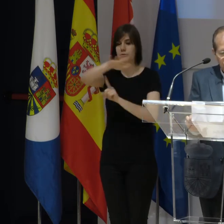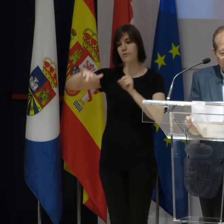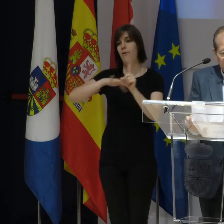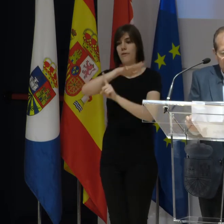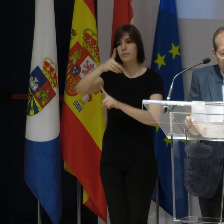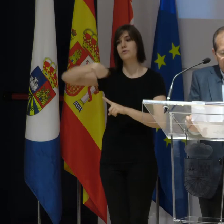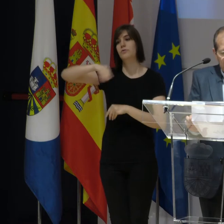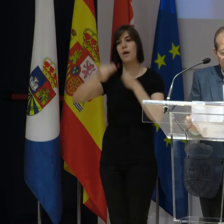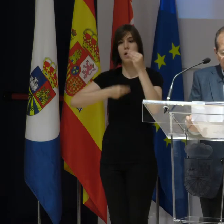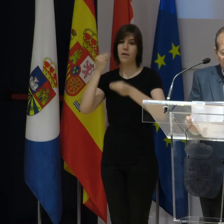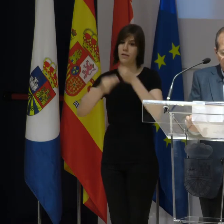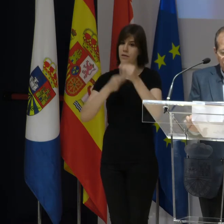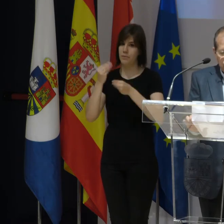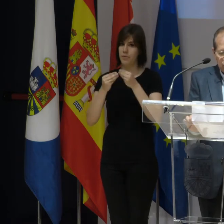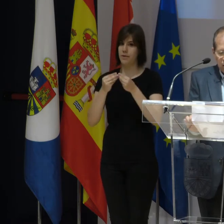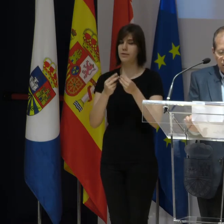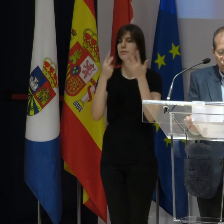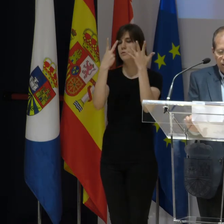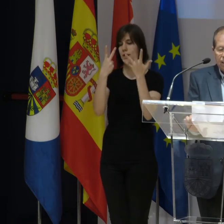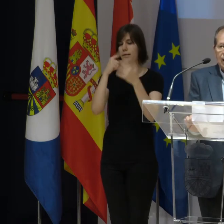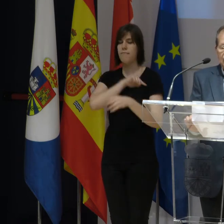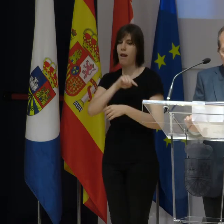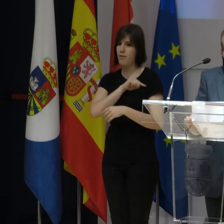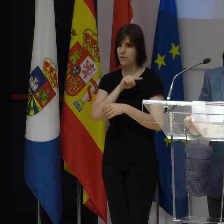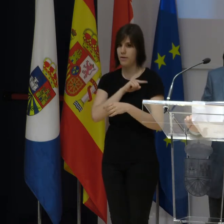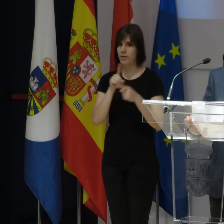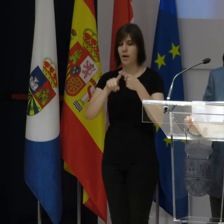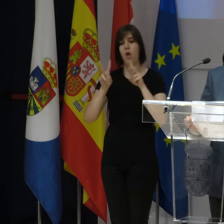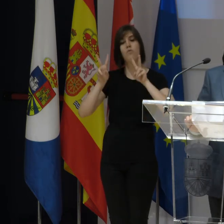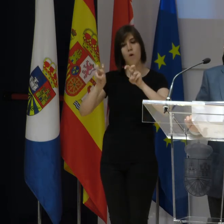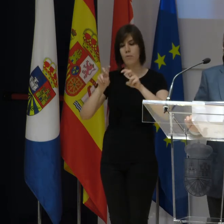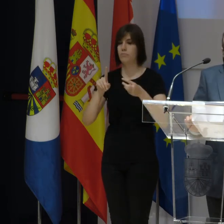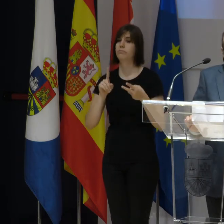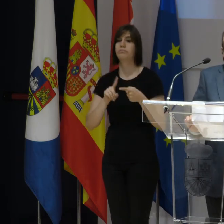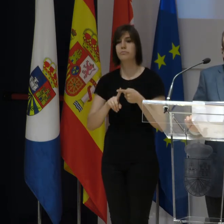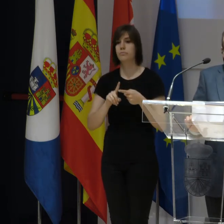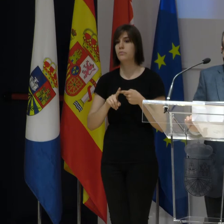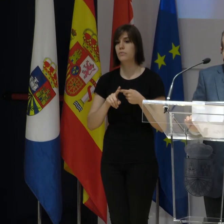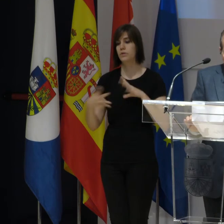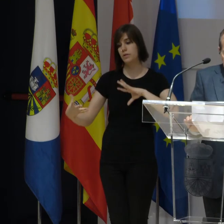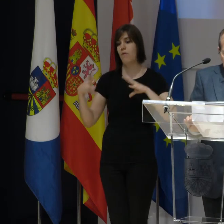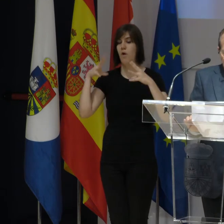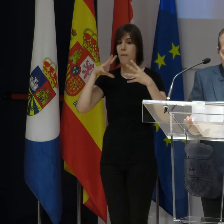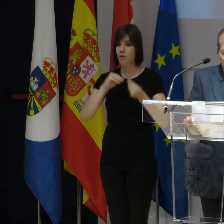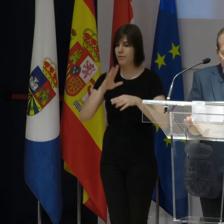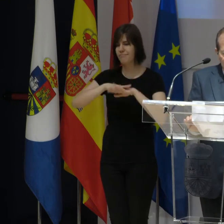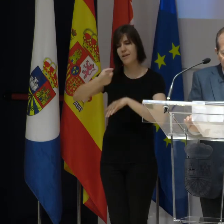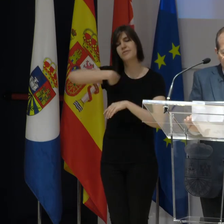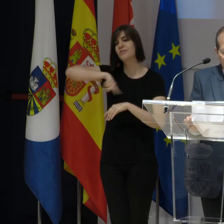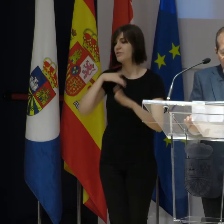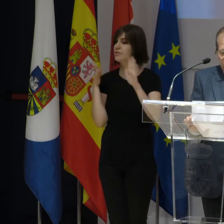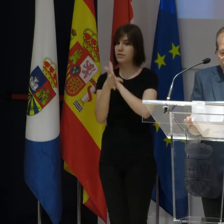hacemos, a través de siete valores, entre los que está la innovación transformadora, que para nosotros